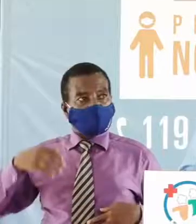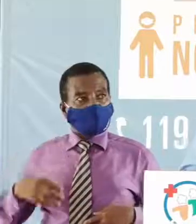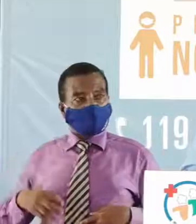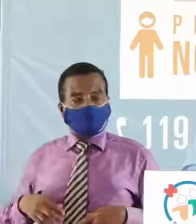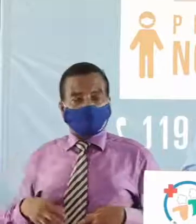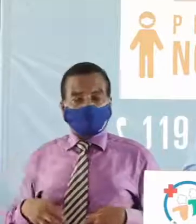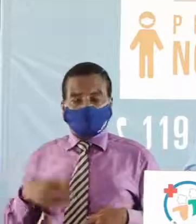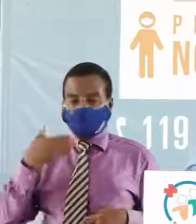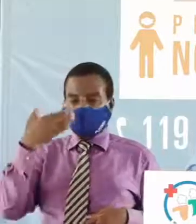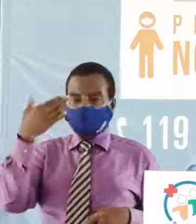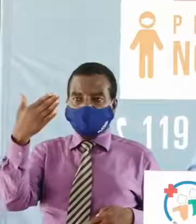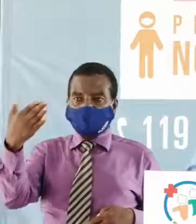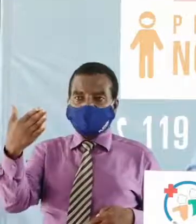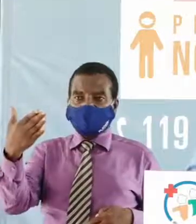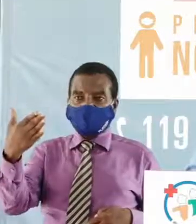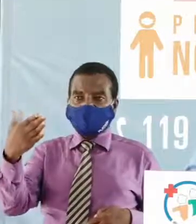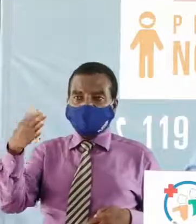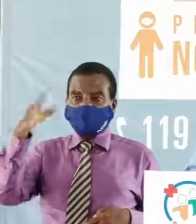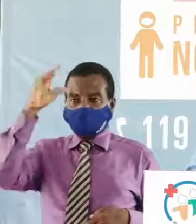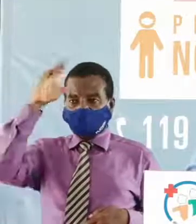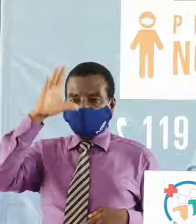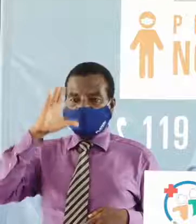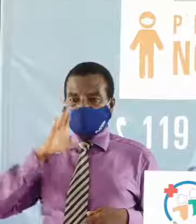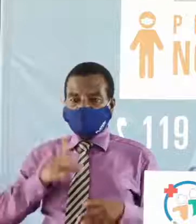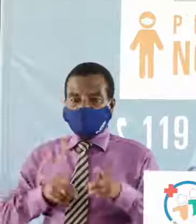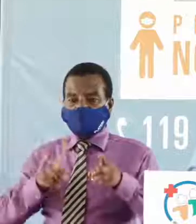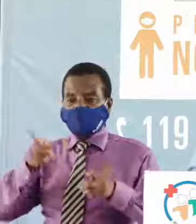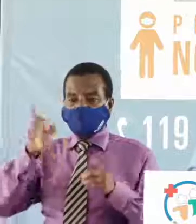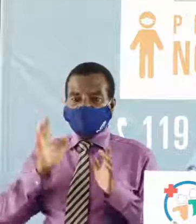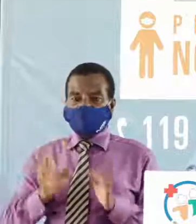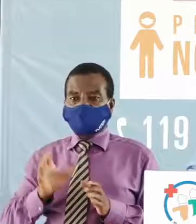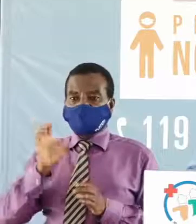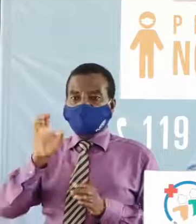Merci, monsieur le directeur du CICG,